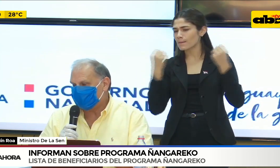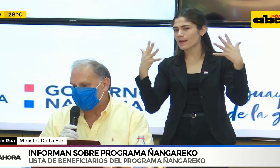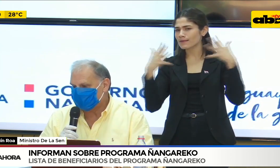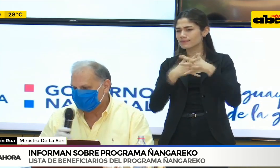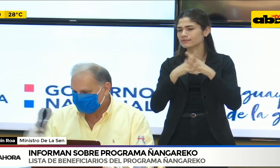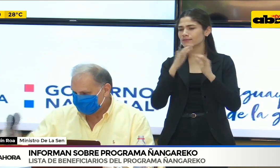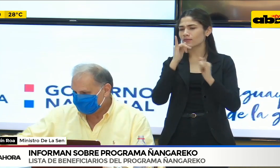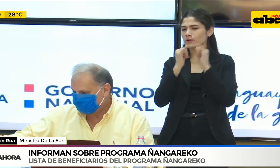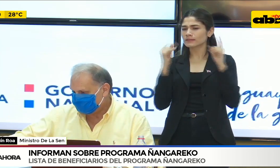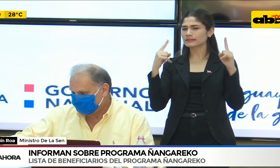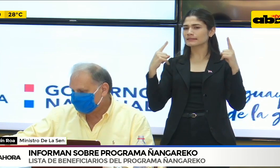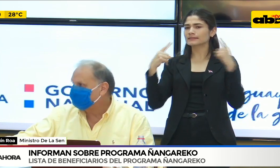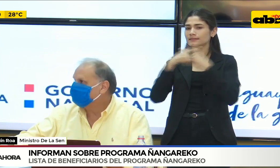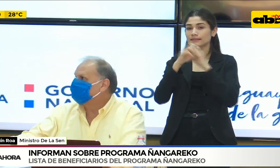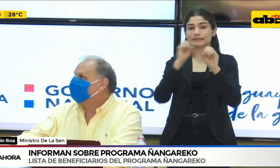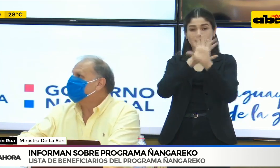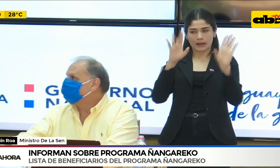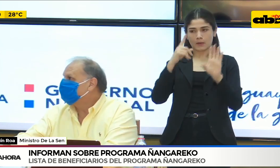duplicadas.